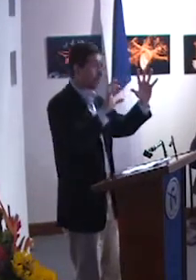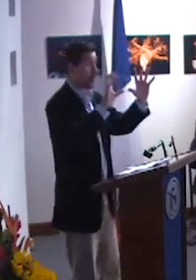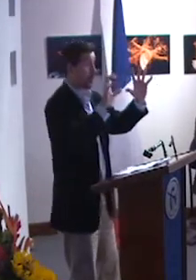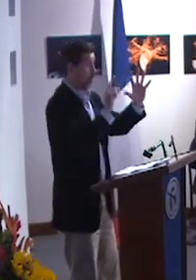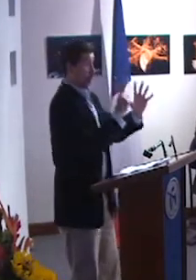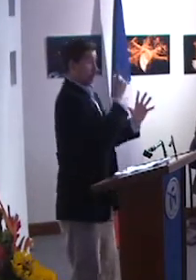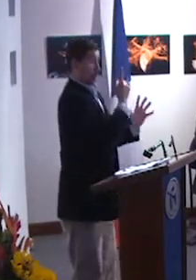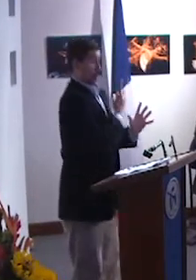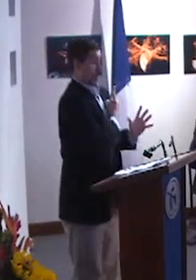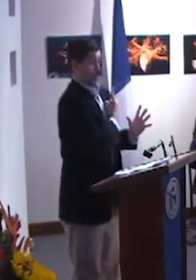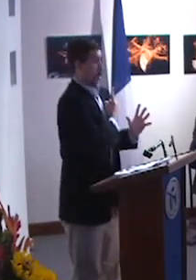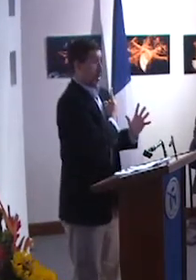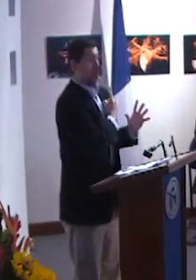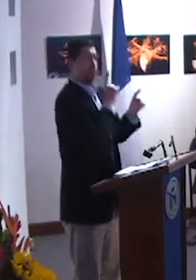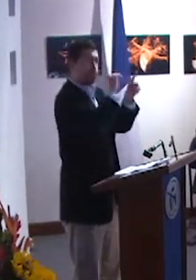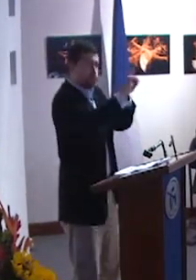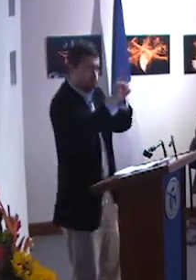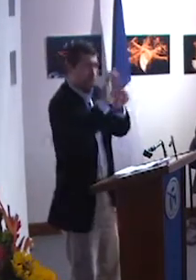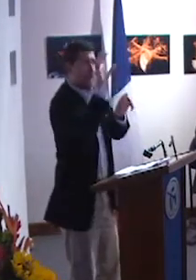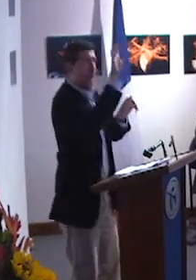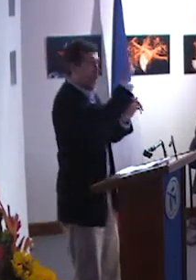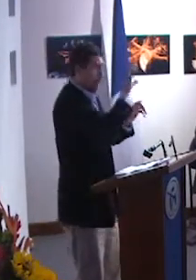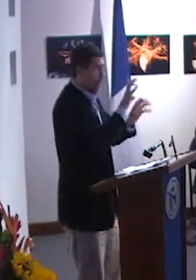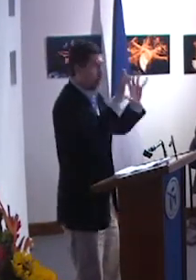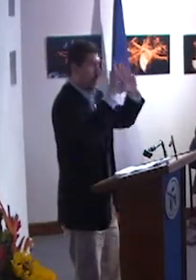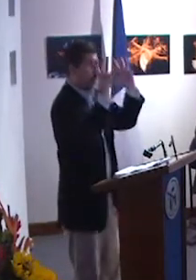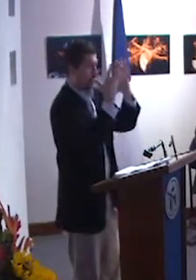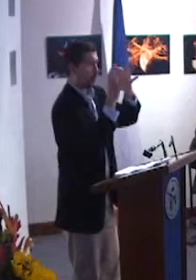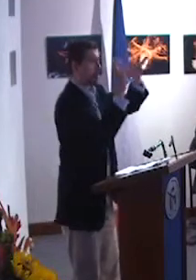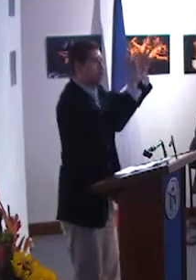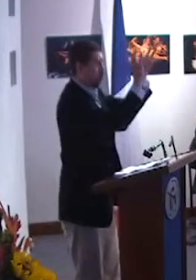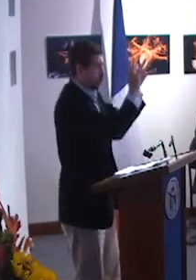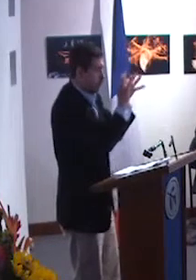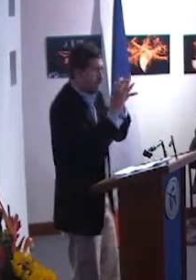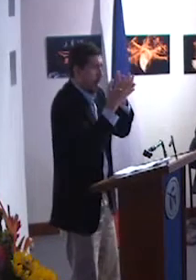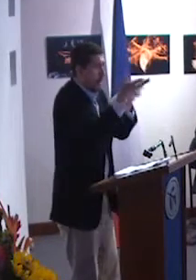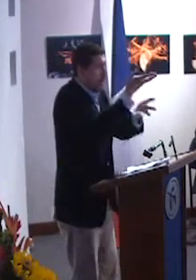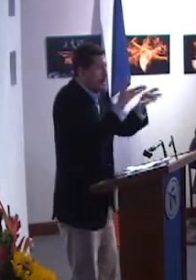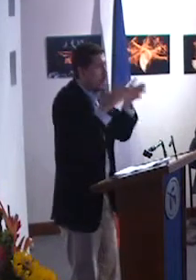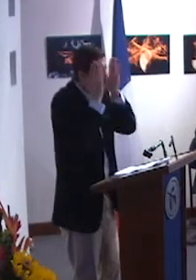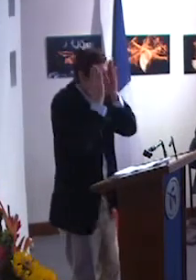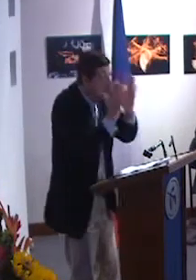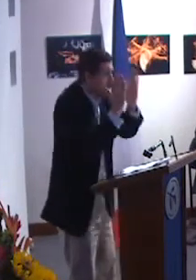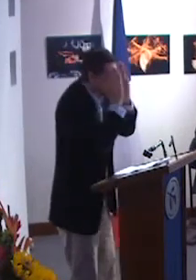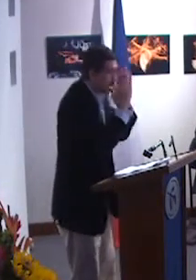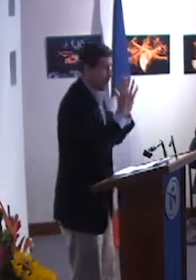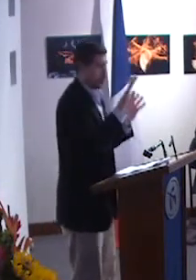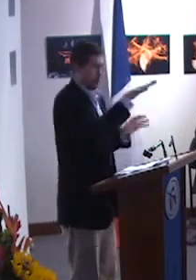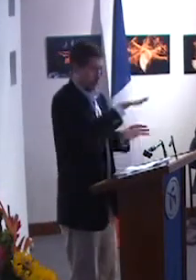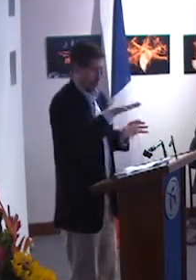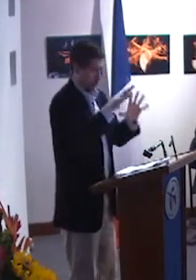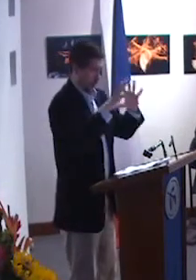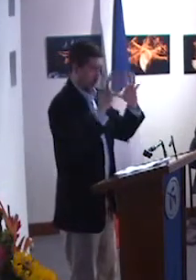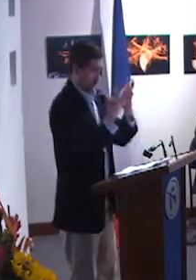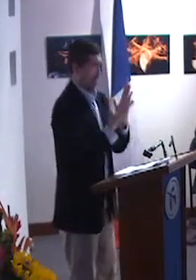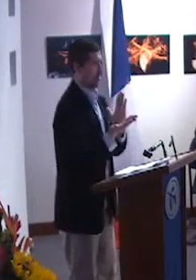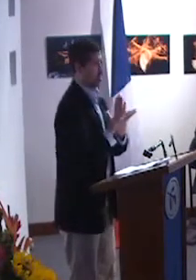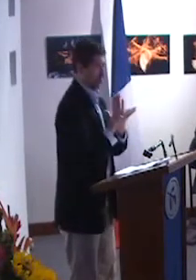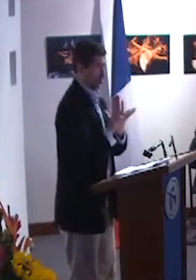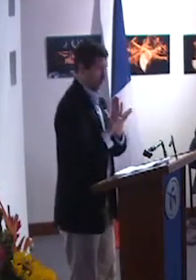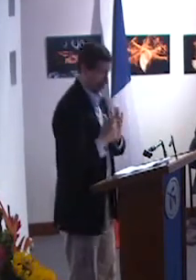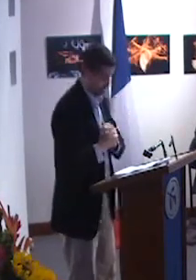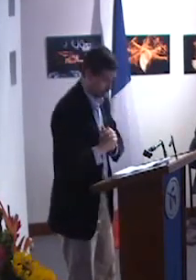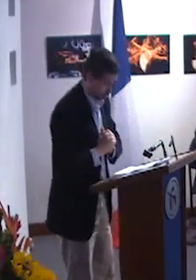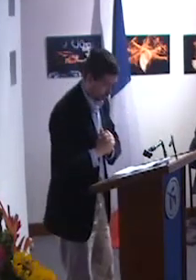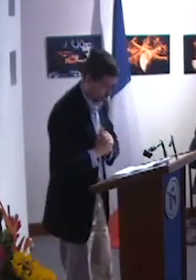un punto de vista de interés social, y no solamente lo indica la Universidad Pedagógica y las demás, sino todo